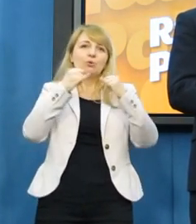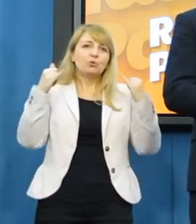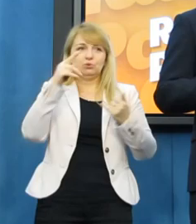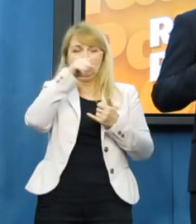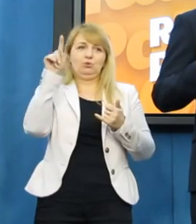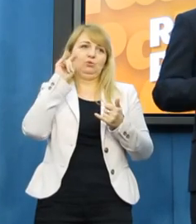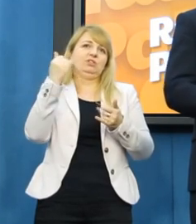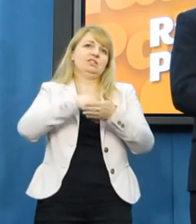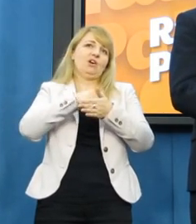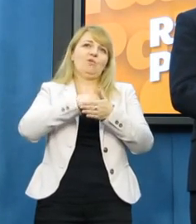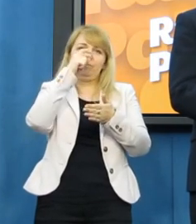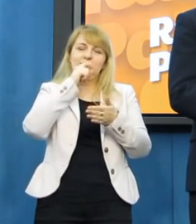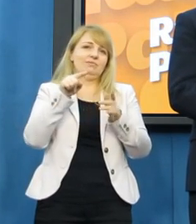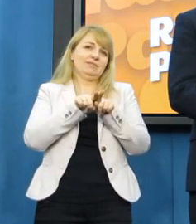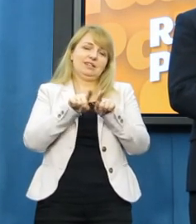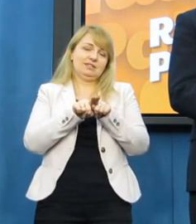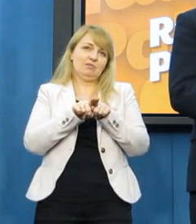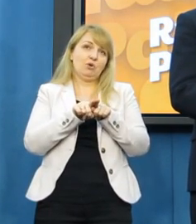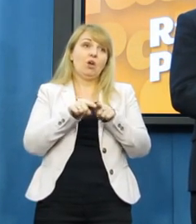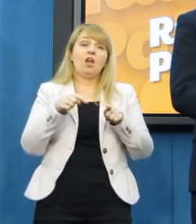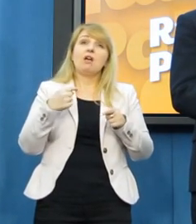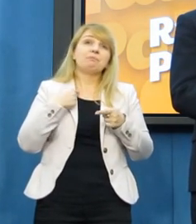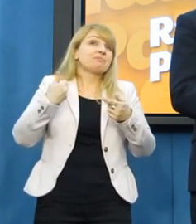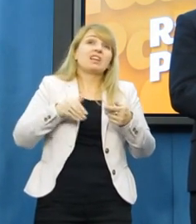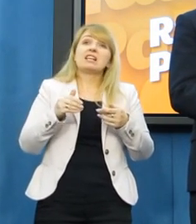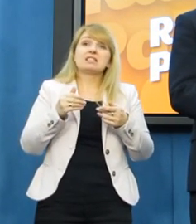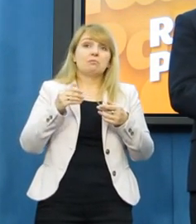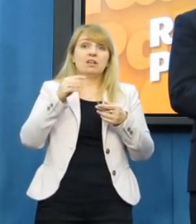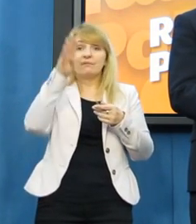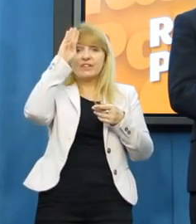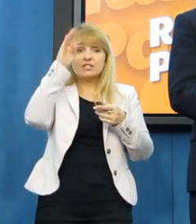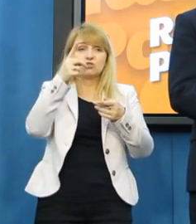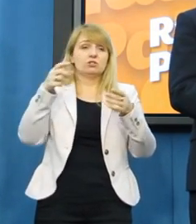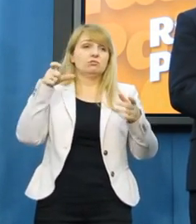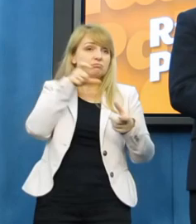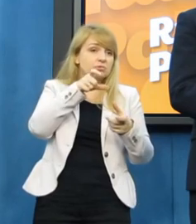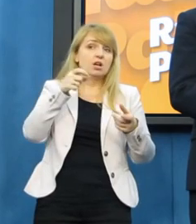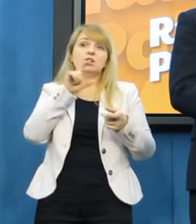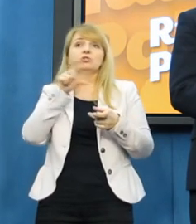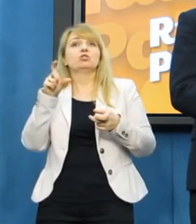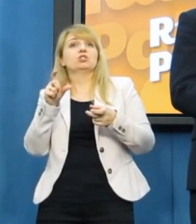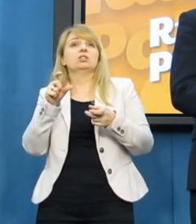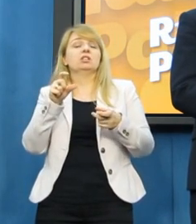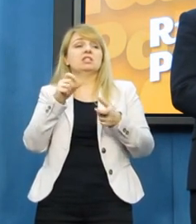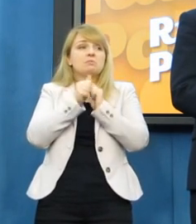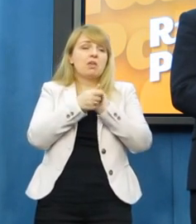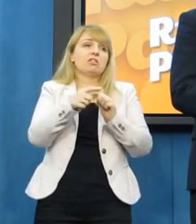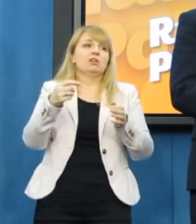zachowując, małymi drobiazgami. No ogólnie dochodzi do aktów fizycznej przemocy, do próby zagłuszania i do